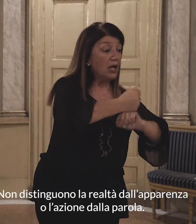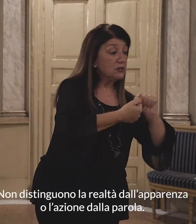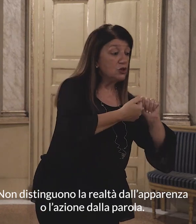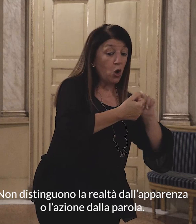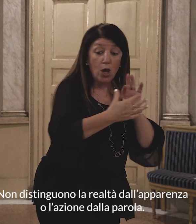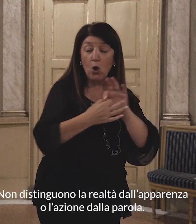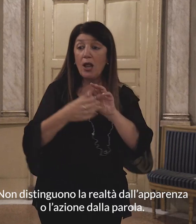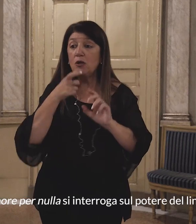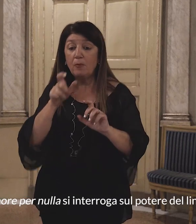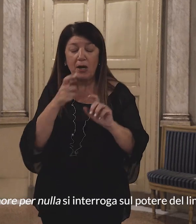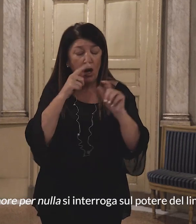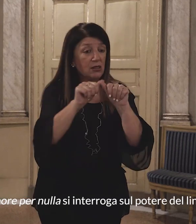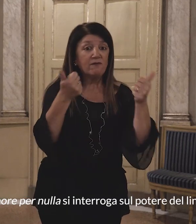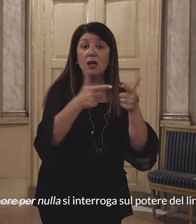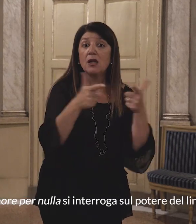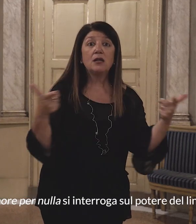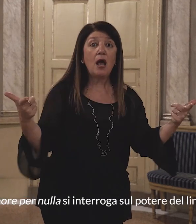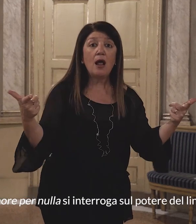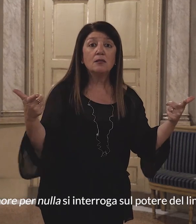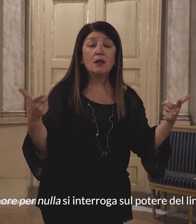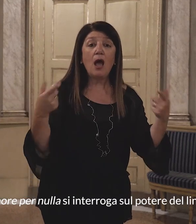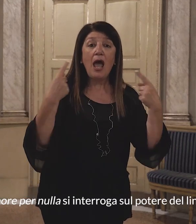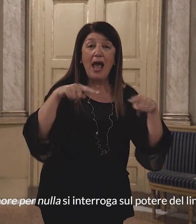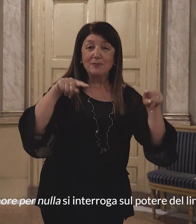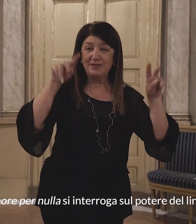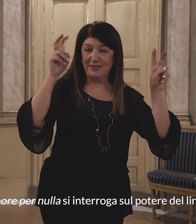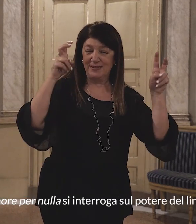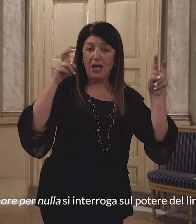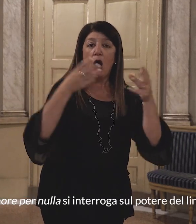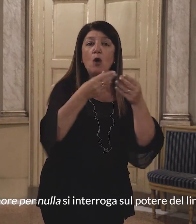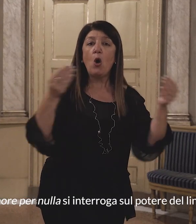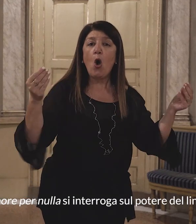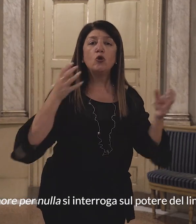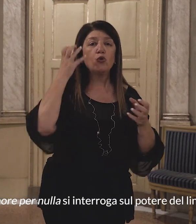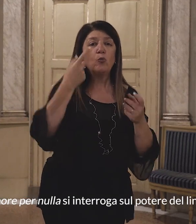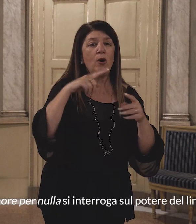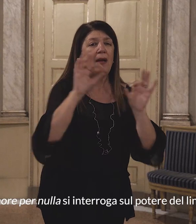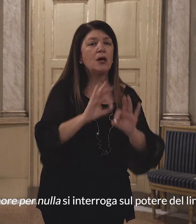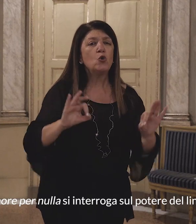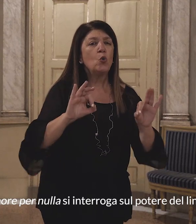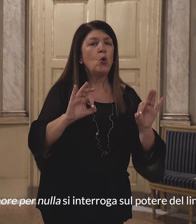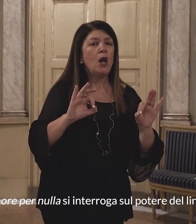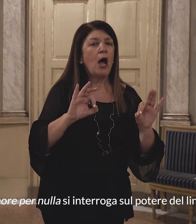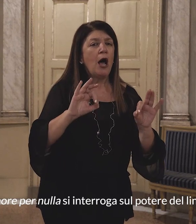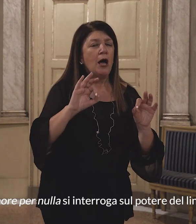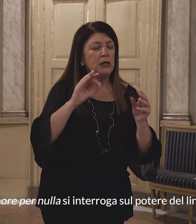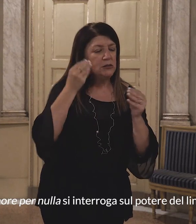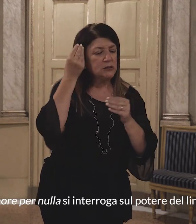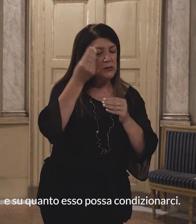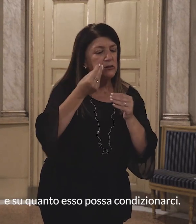Molto rumore per nulla si interroga sul potere del linguaggio e su quanto esso possa condizionarci.